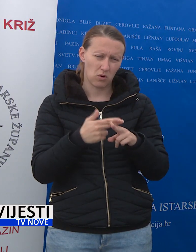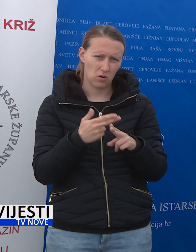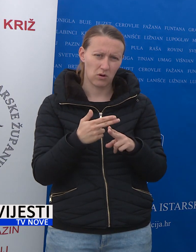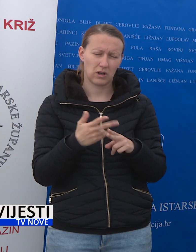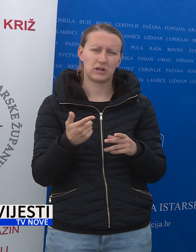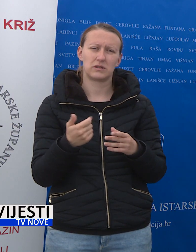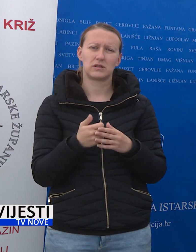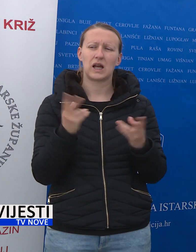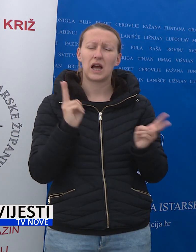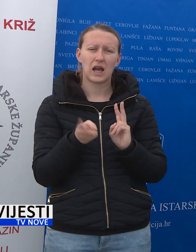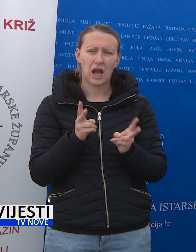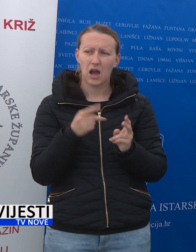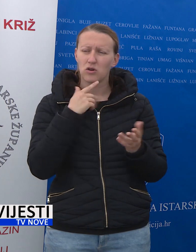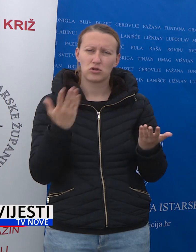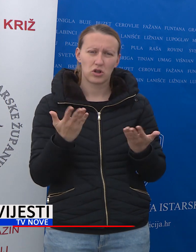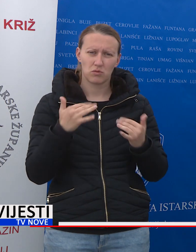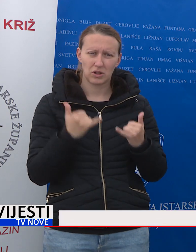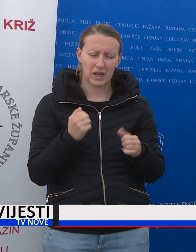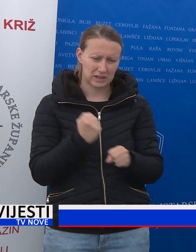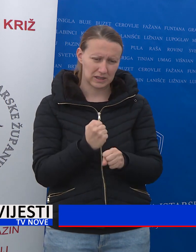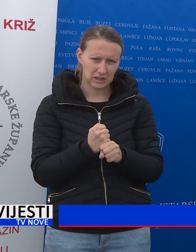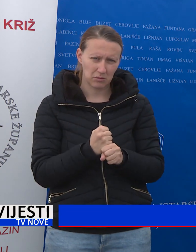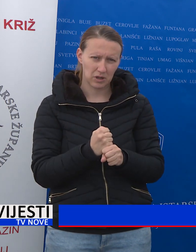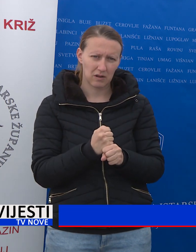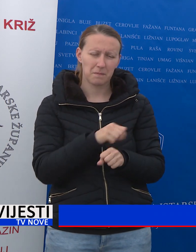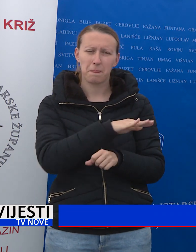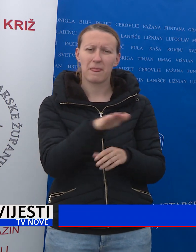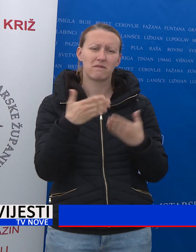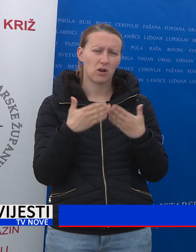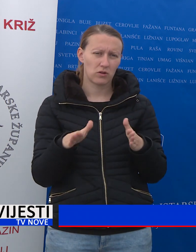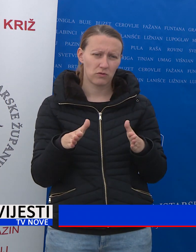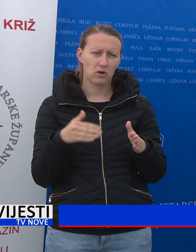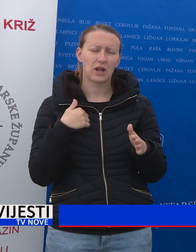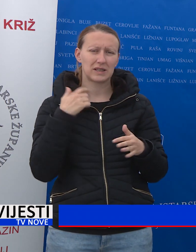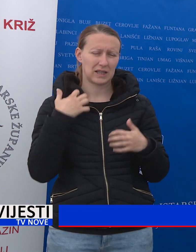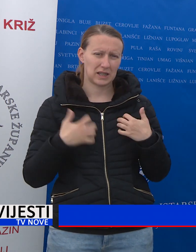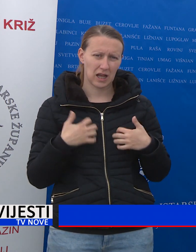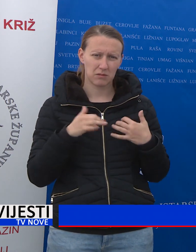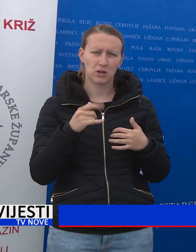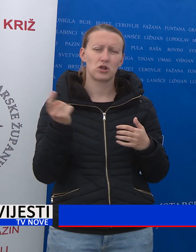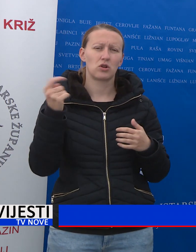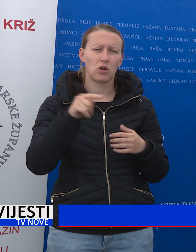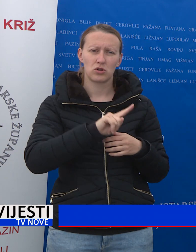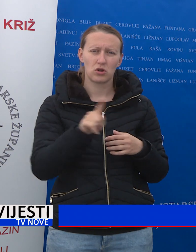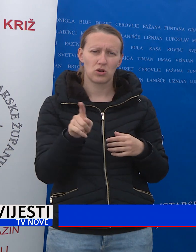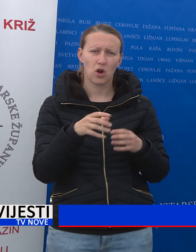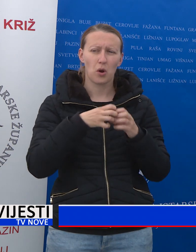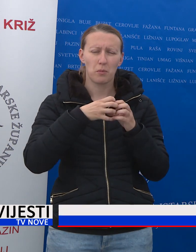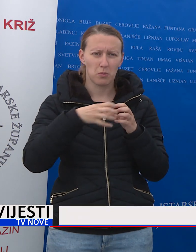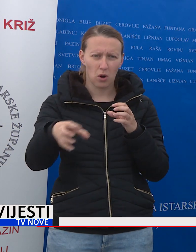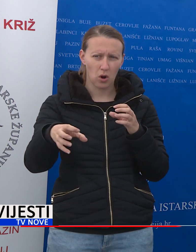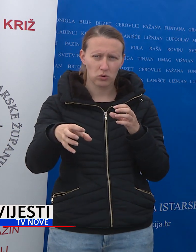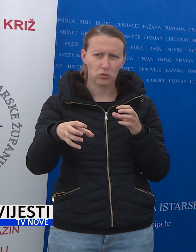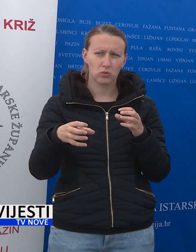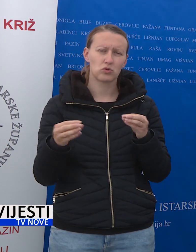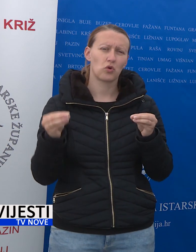županinskog. Kako ćemo i što ćemo danas napraviti, sve je otvoreno. Ja se nadam da će doći do prolongiranja